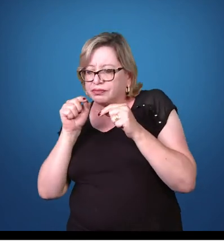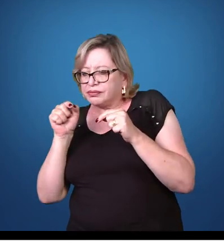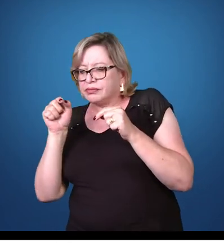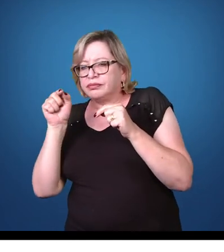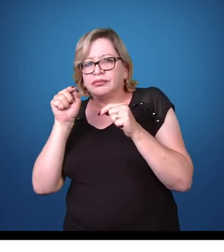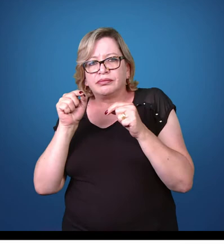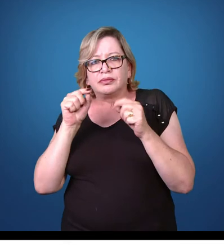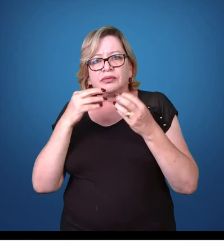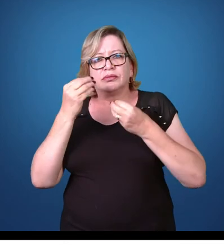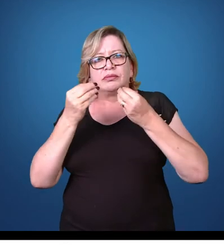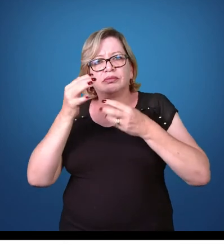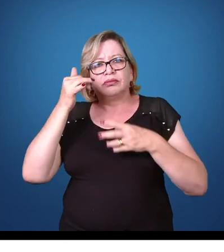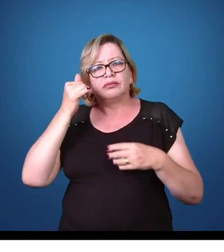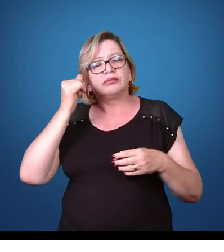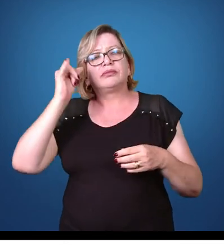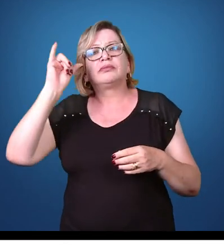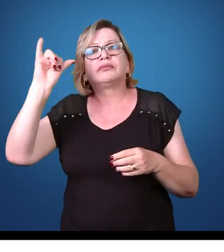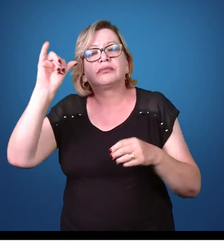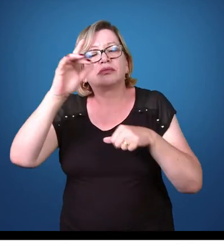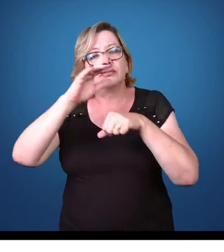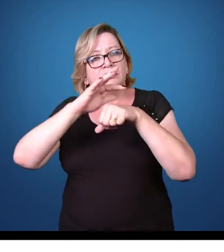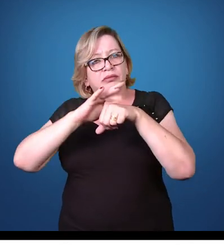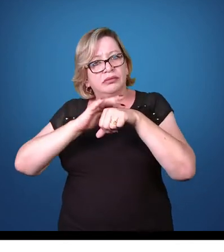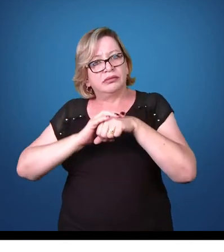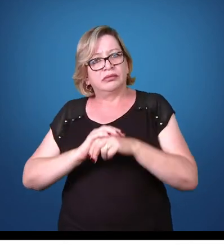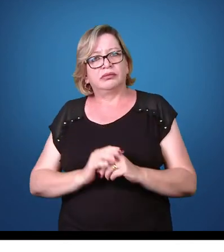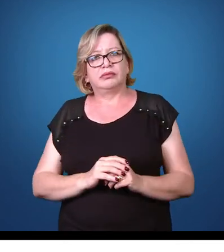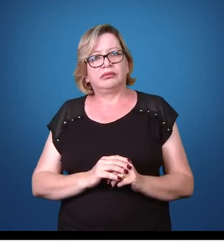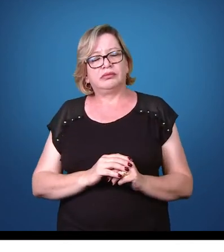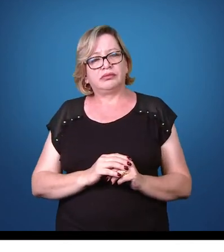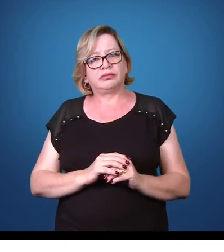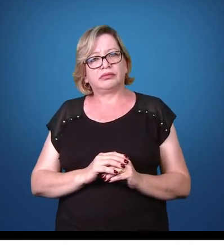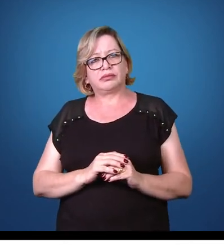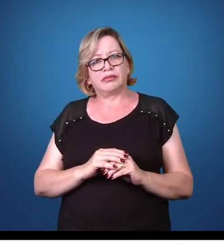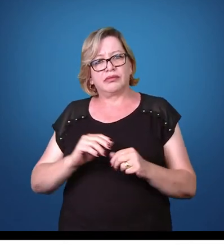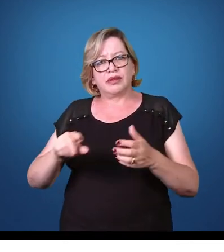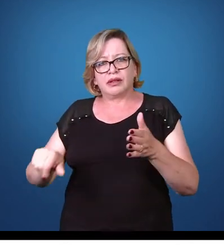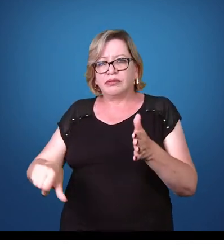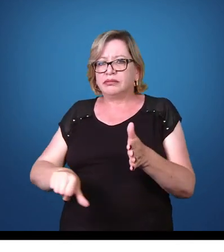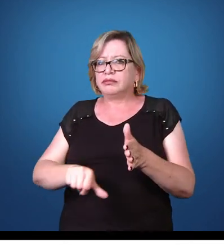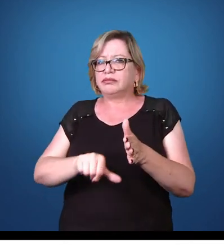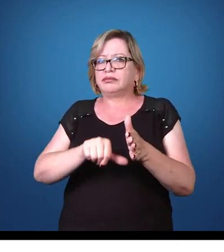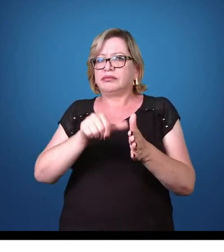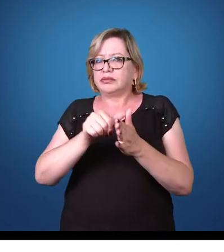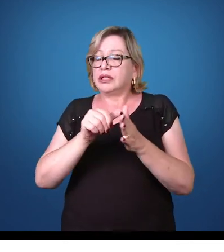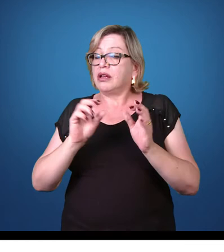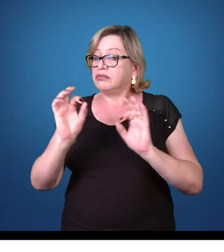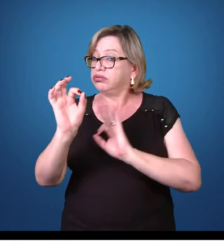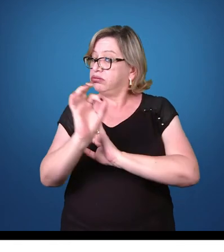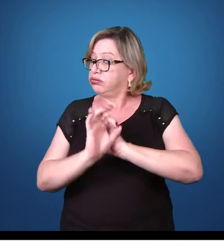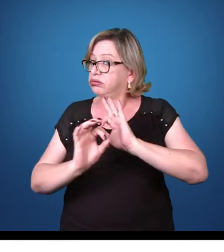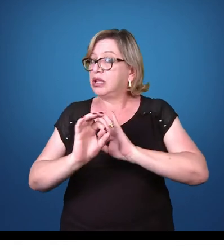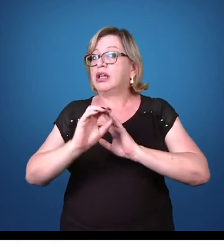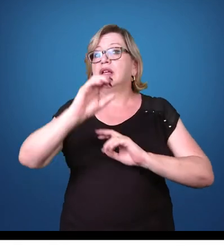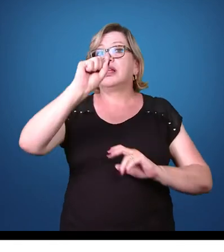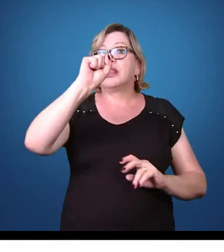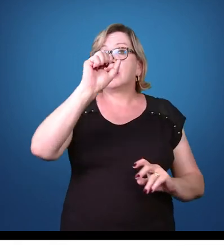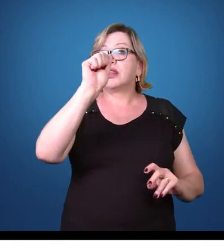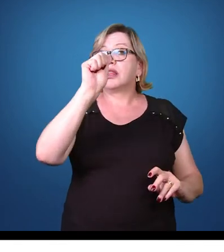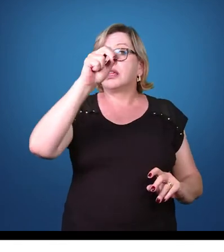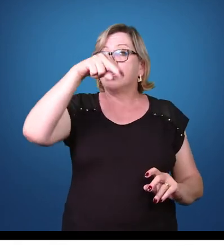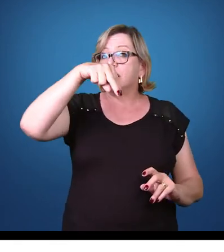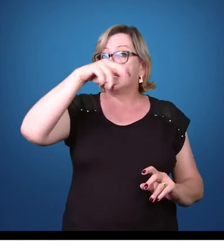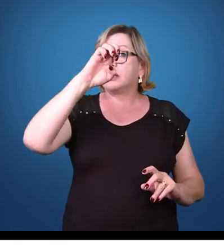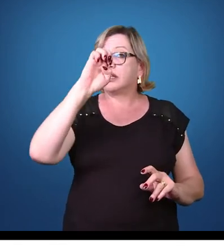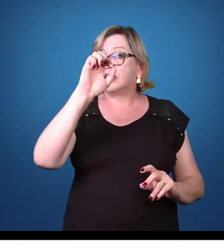medidas profiláticas relacionadas à Giardia? Bom, primeiramente é saneamento básico. Ela é uma doença que é